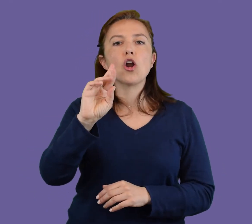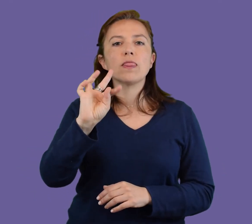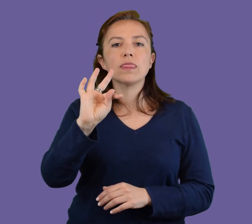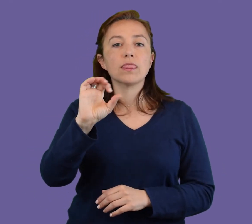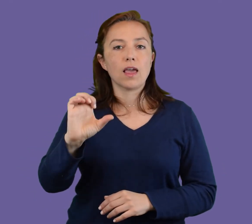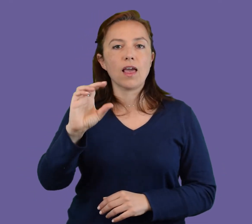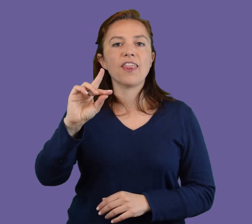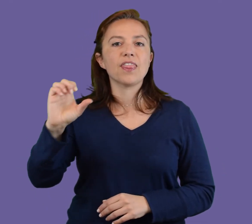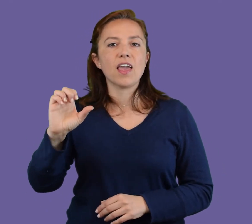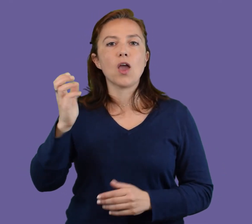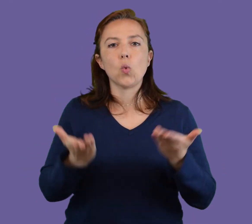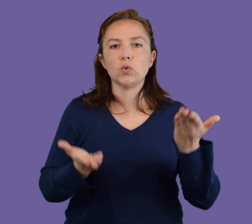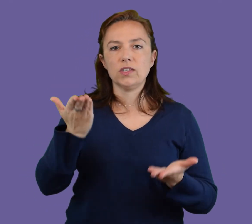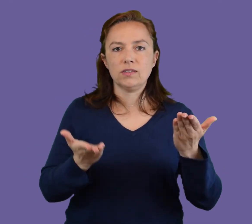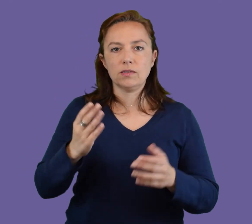dependencia de la Fiscalía de la Nación.